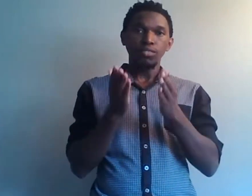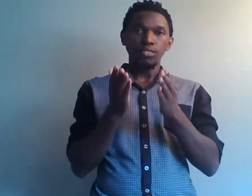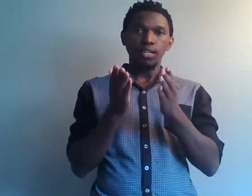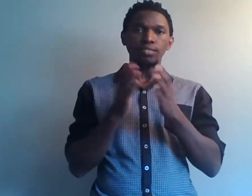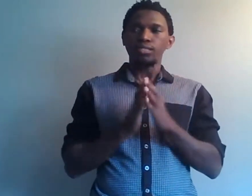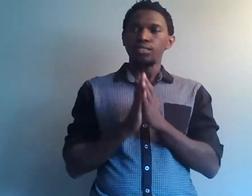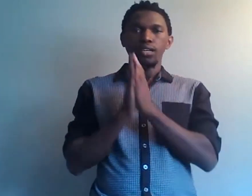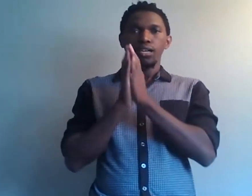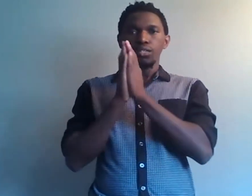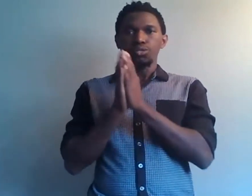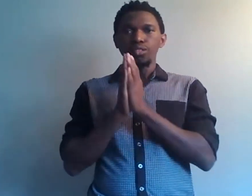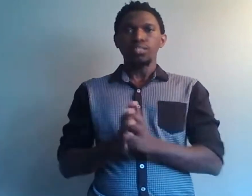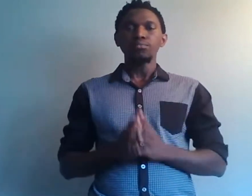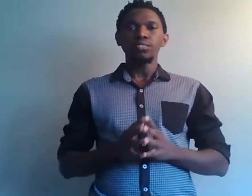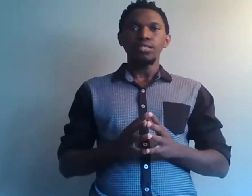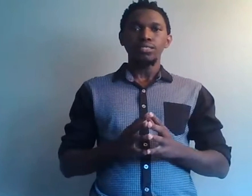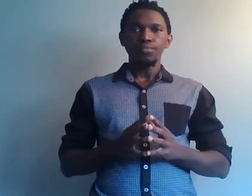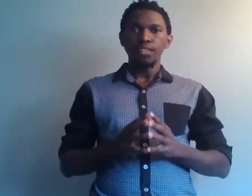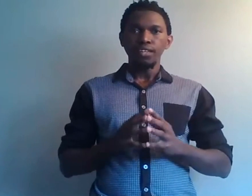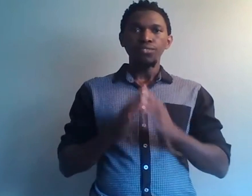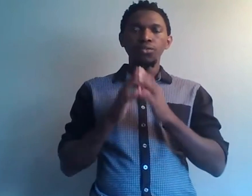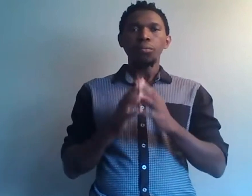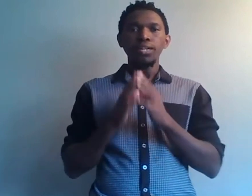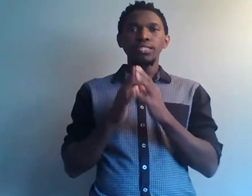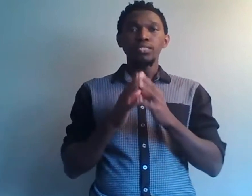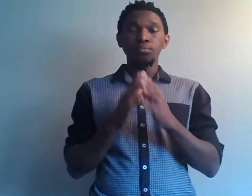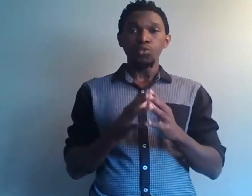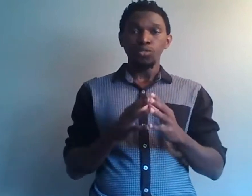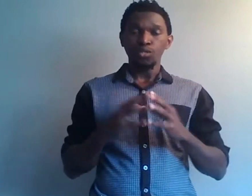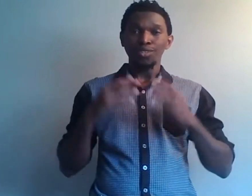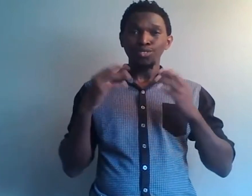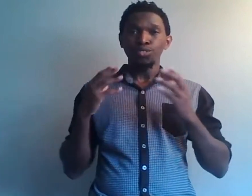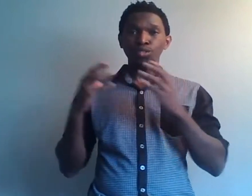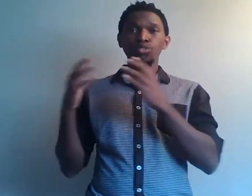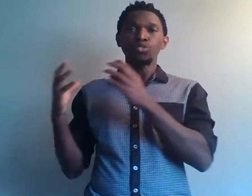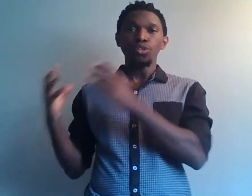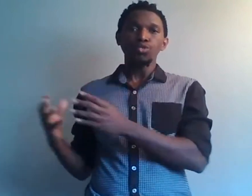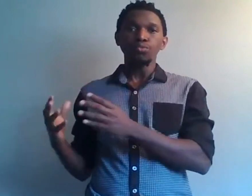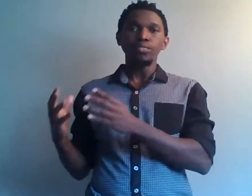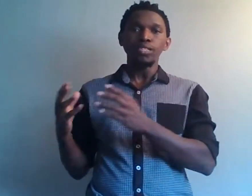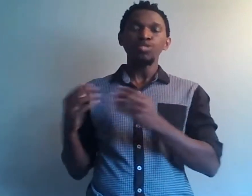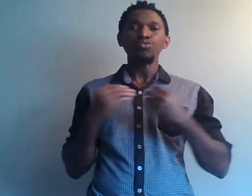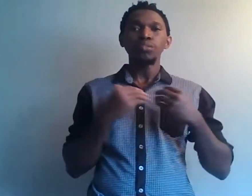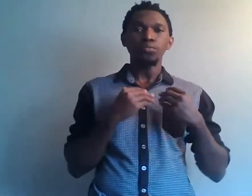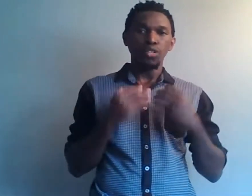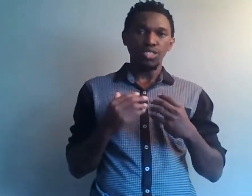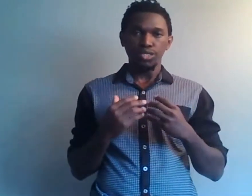que c'est la tienne. Quand tu lances un business, il faut qu prend la nécessité pour toi. lances ton business, tu viens pour t'enrichir.